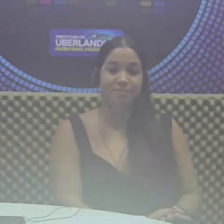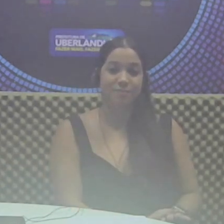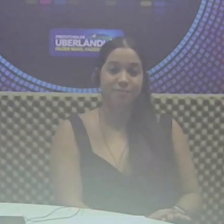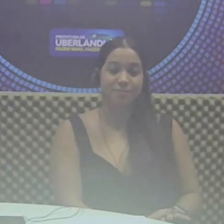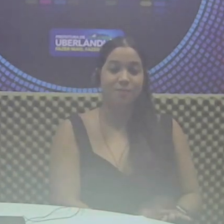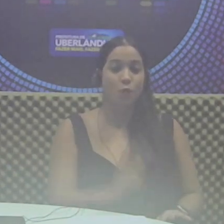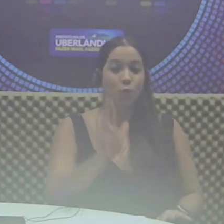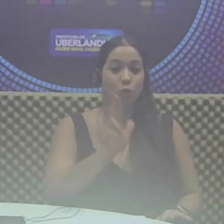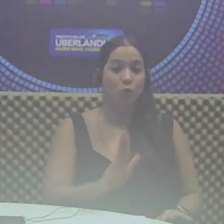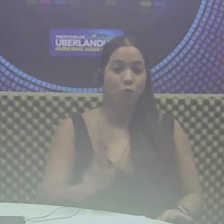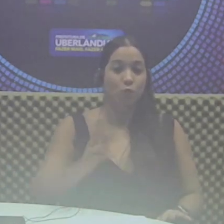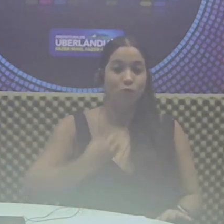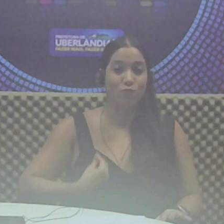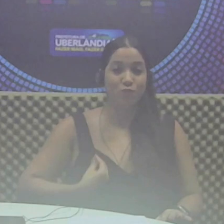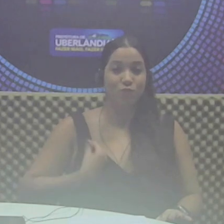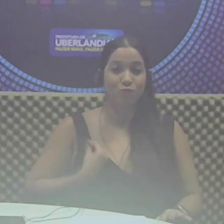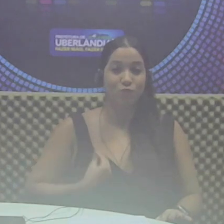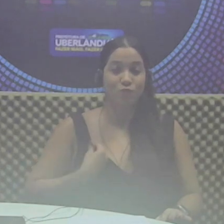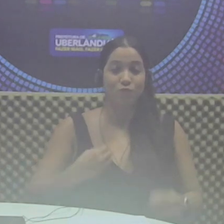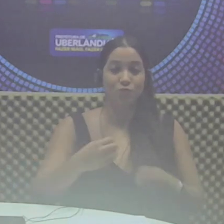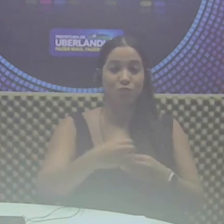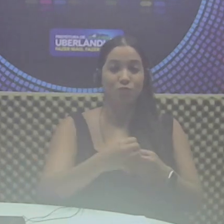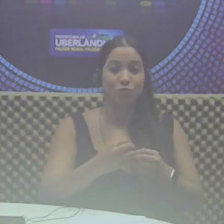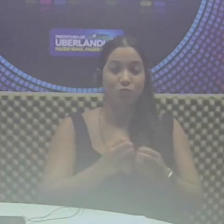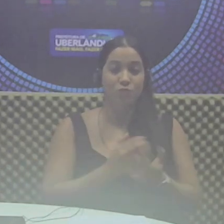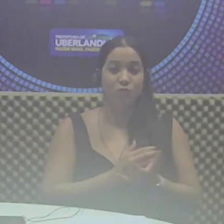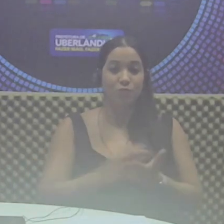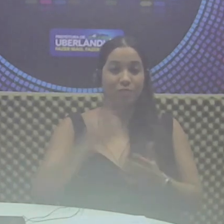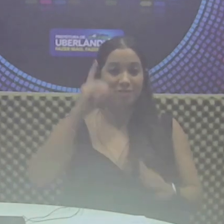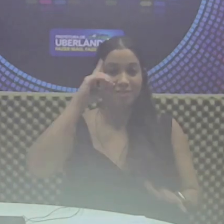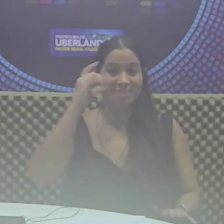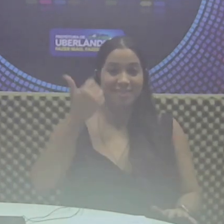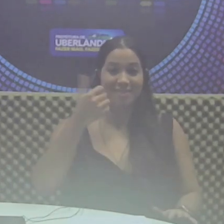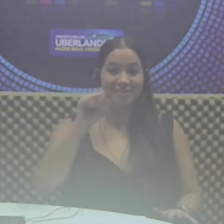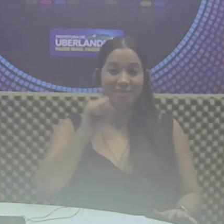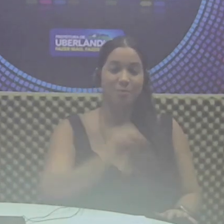Uberlândia Viva chega aos distritos a partir do dia 18.